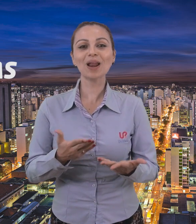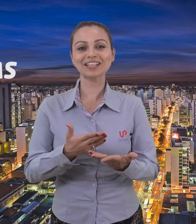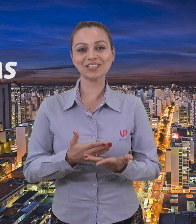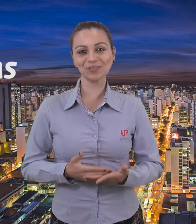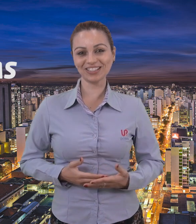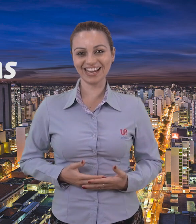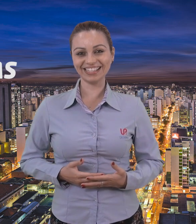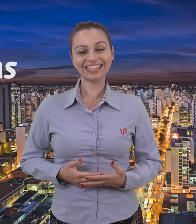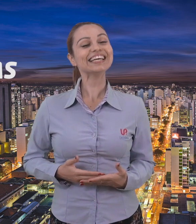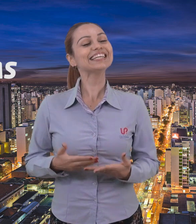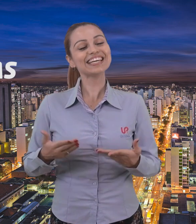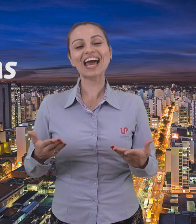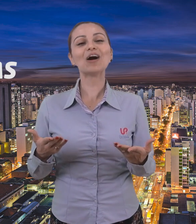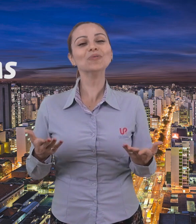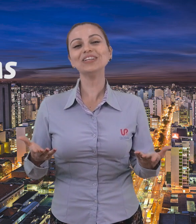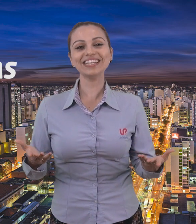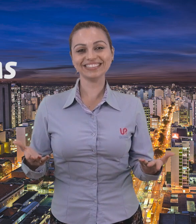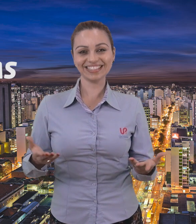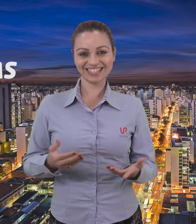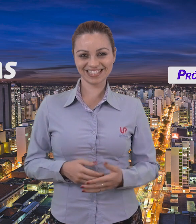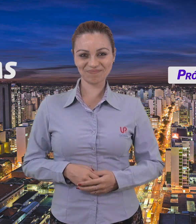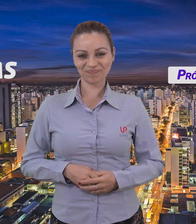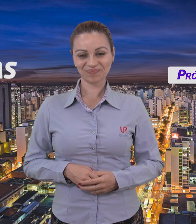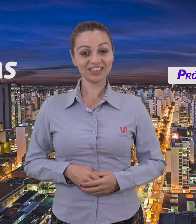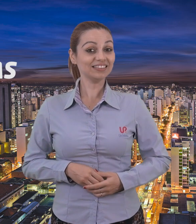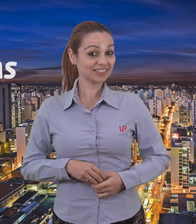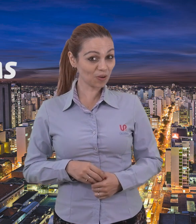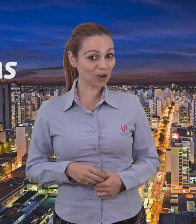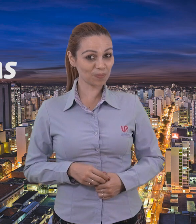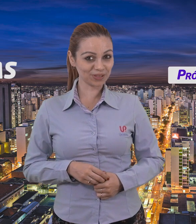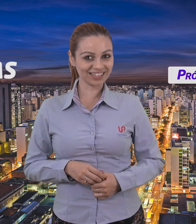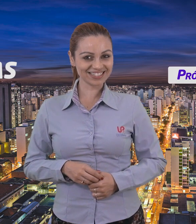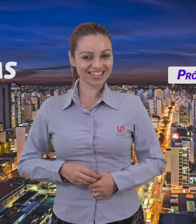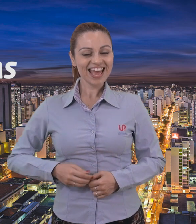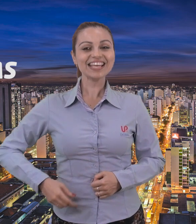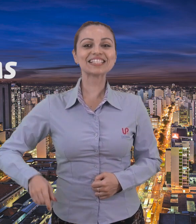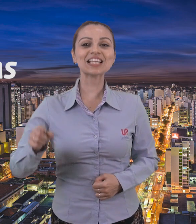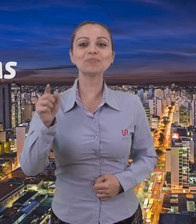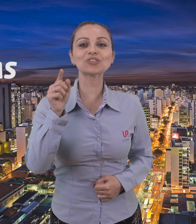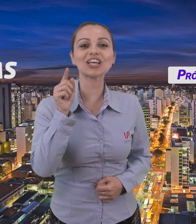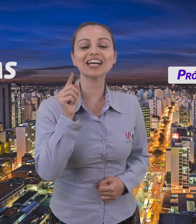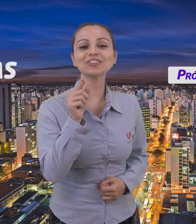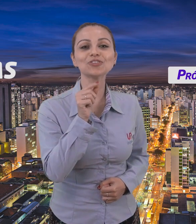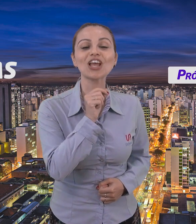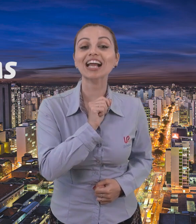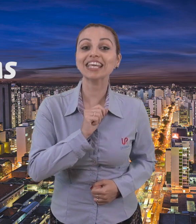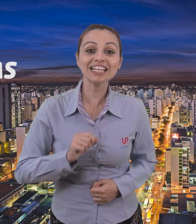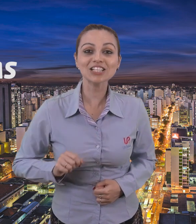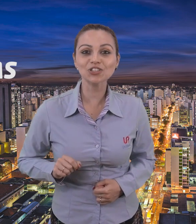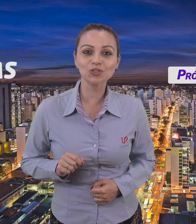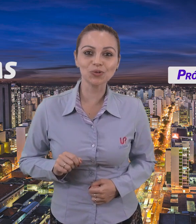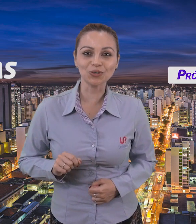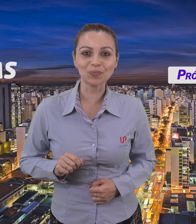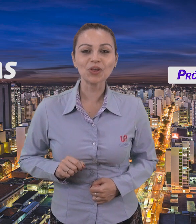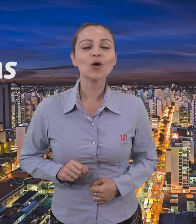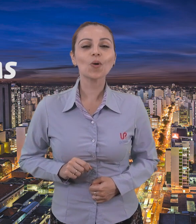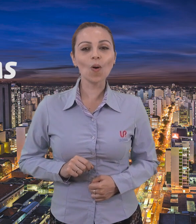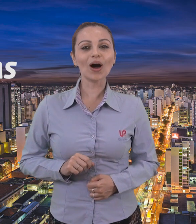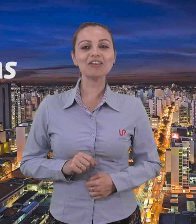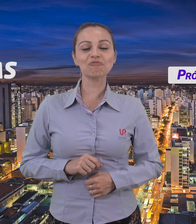Brasil tem, que é a Uníntese. Então, Campinas, estamos chegando dia 15 de junho. Corra e